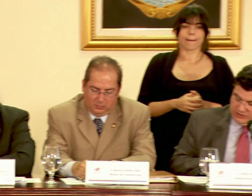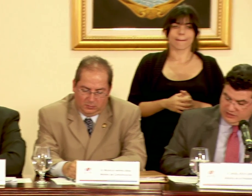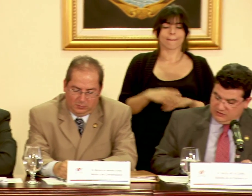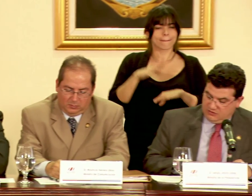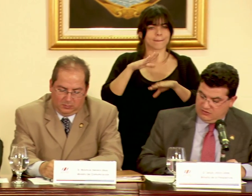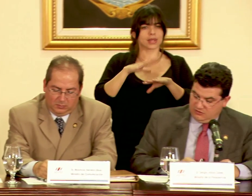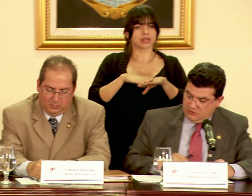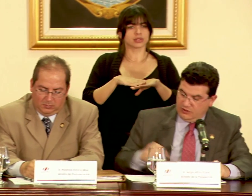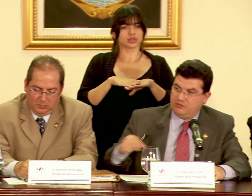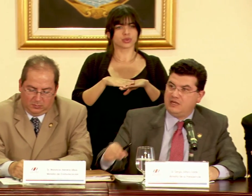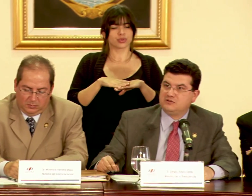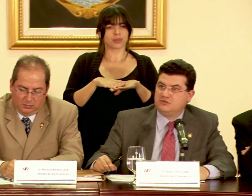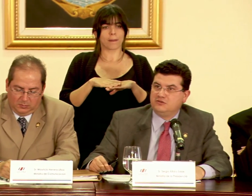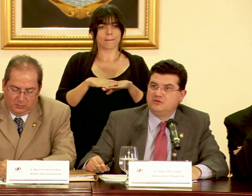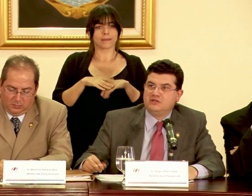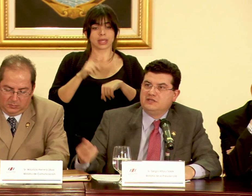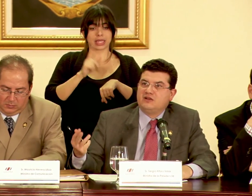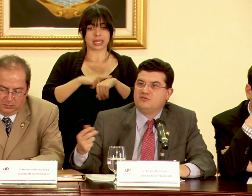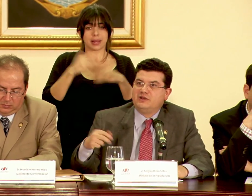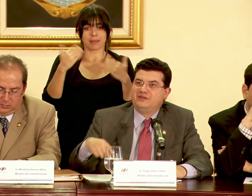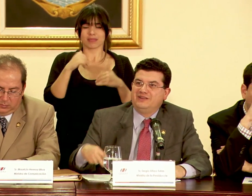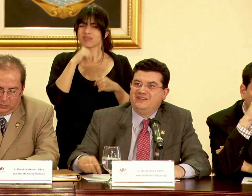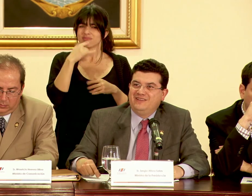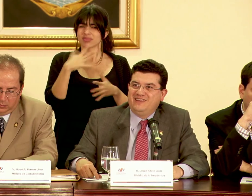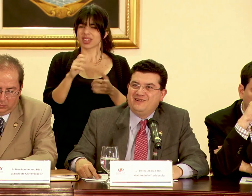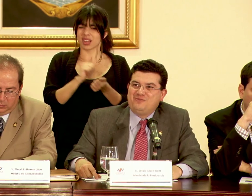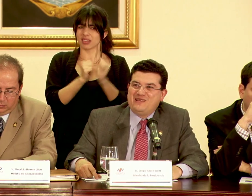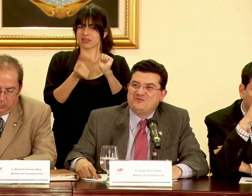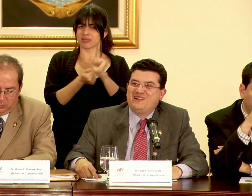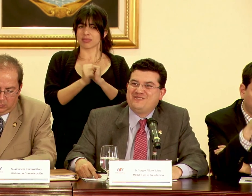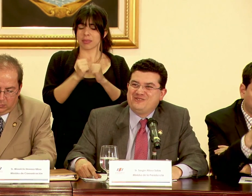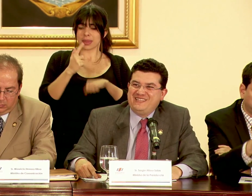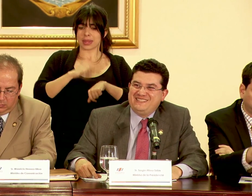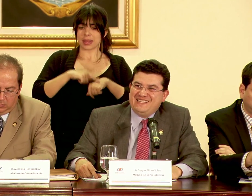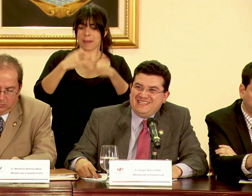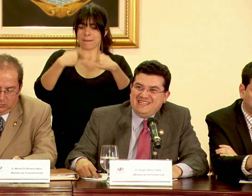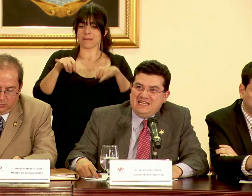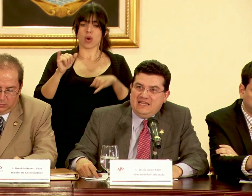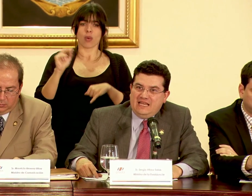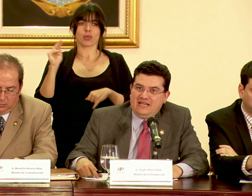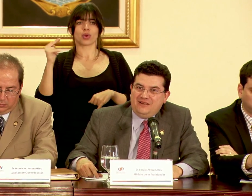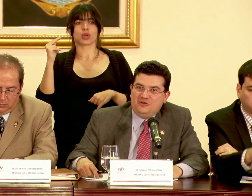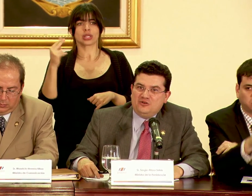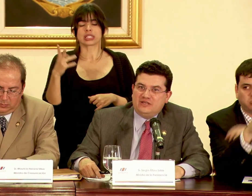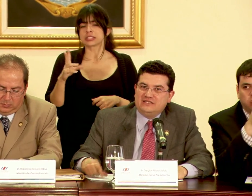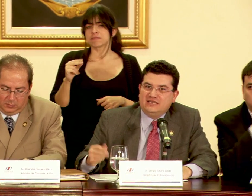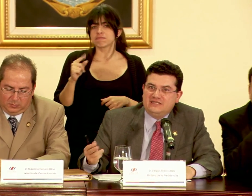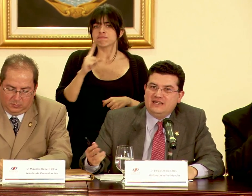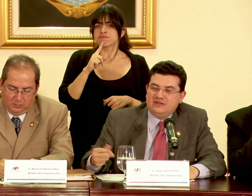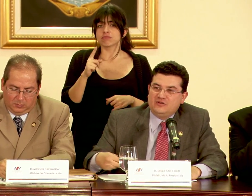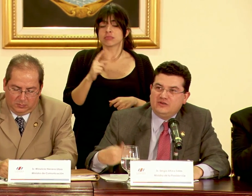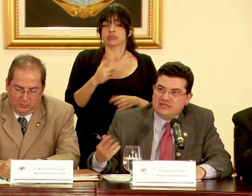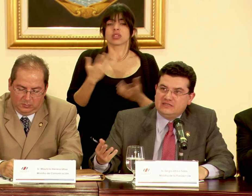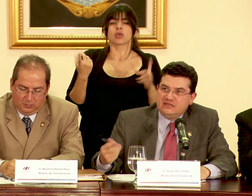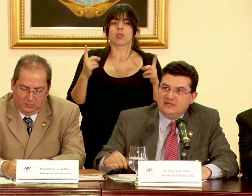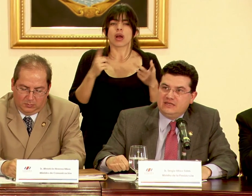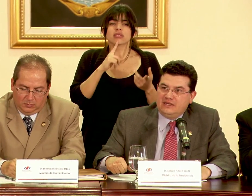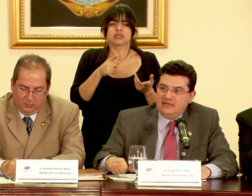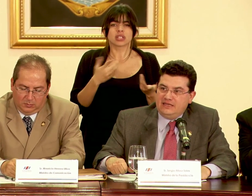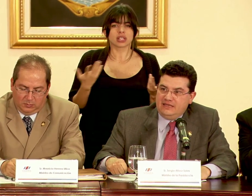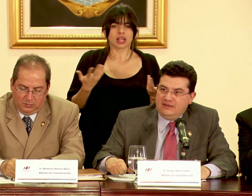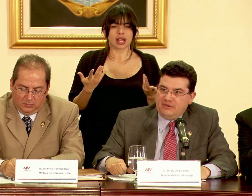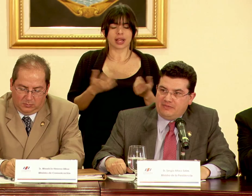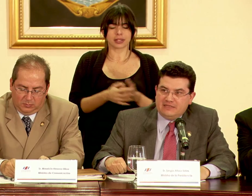sobre el plazo yo no quisiera convertir el plazo en la noticia lo que sí es cierto es